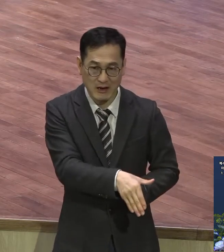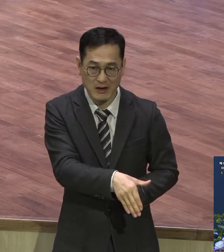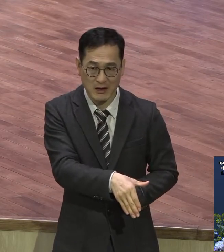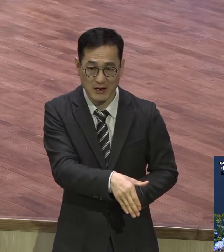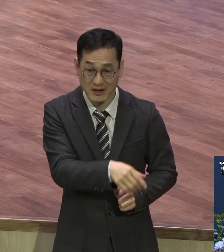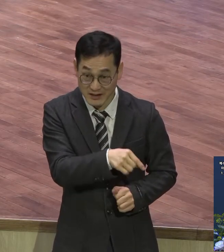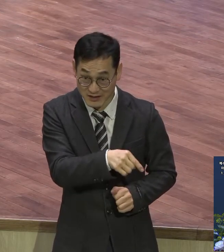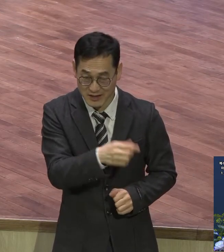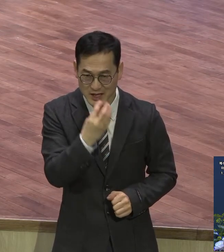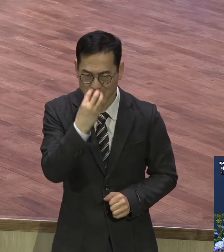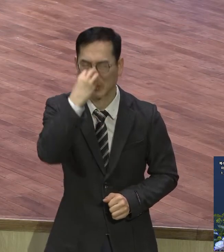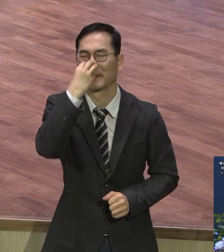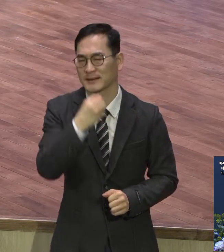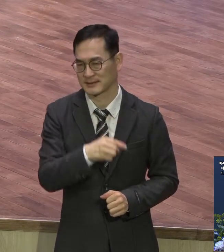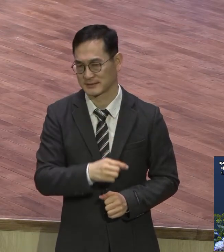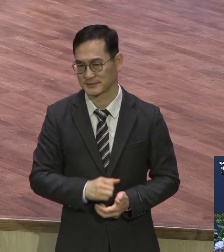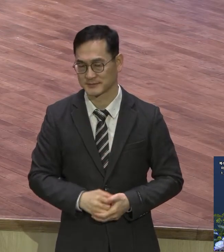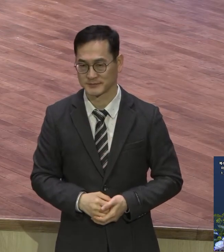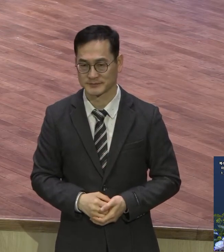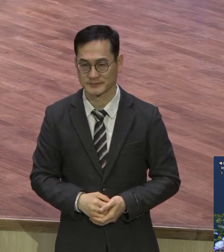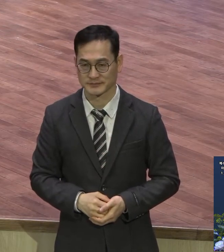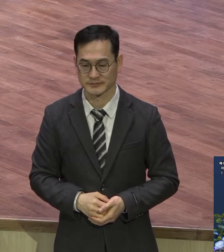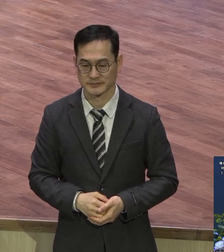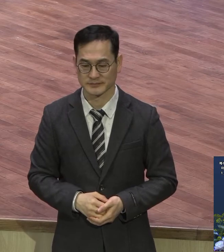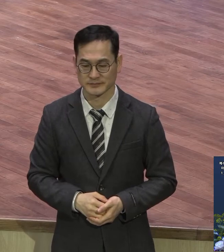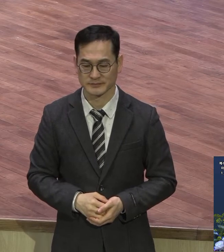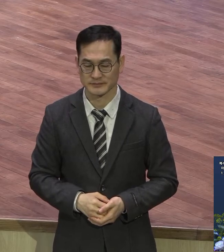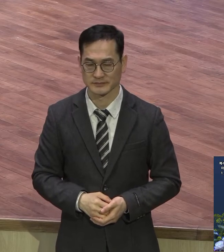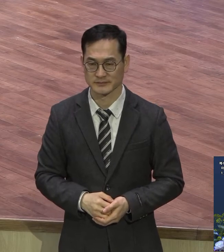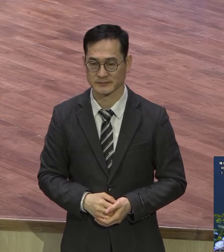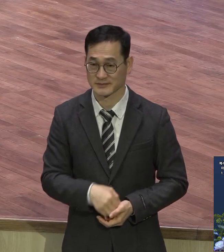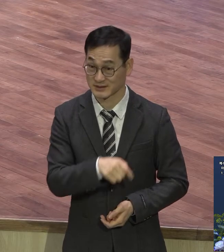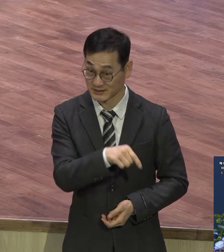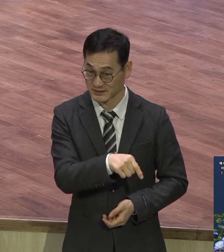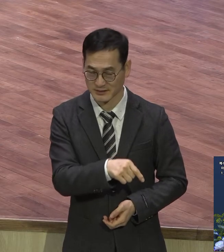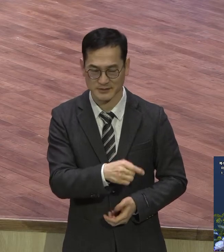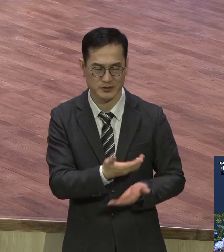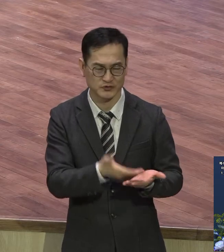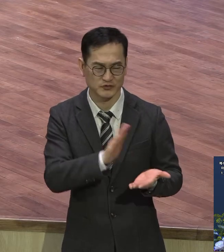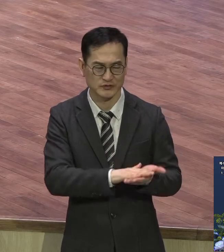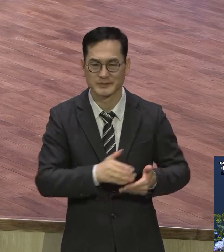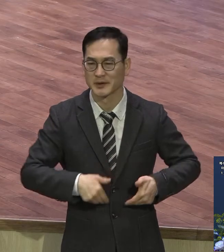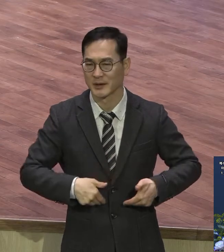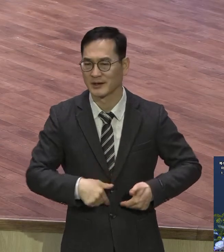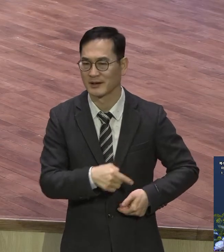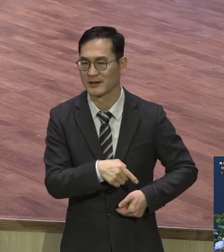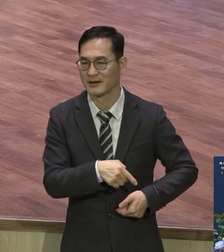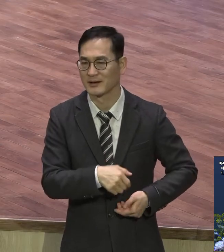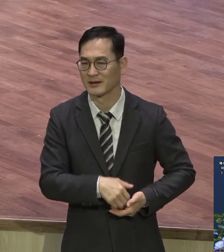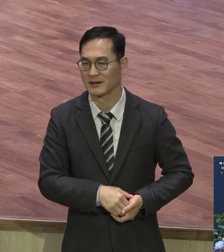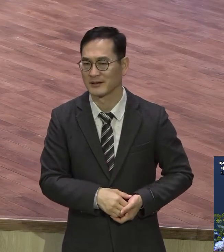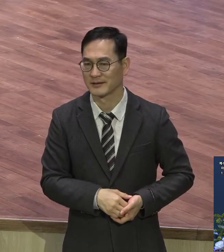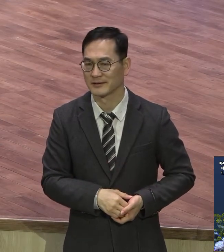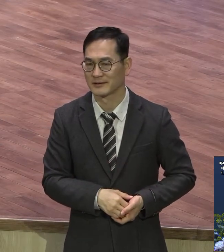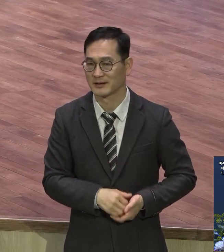이런 사람을 빨리 치유받아야 돼요 교회 안에도 그런 분들이 있다고 내가 다 듣고 있어요